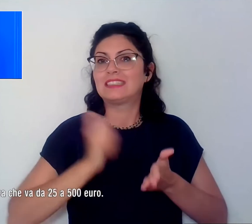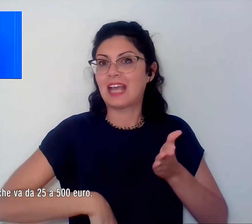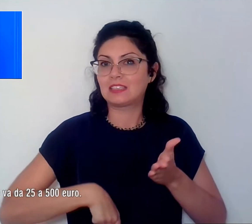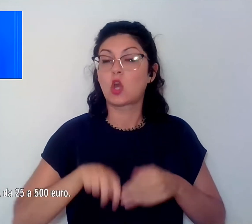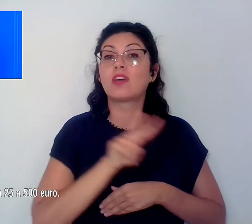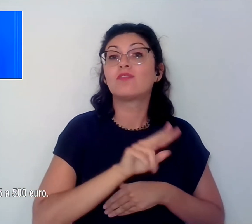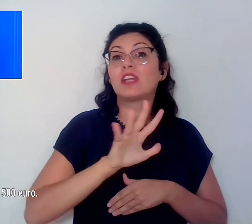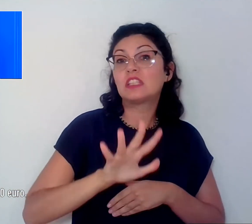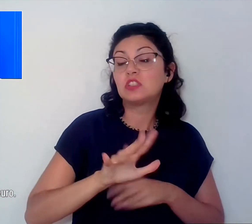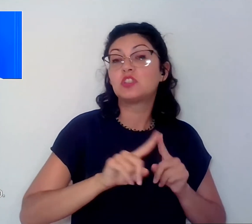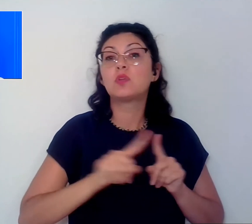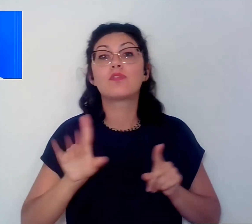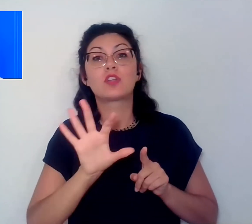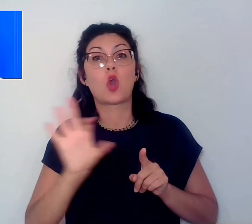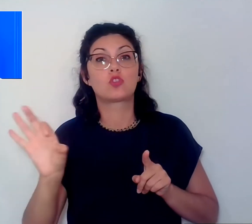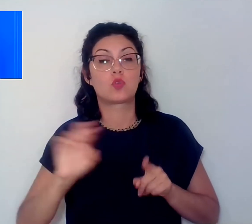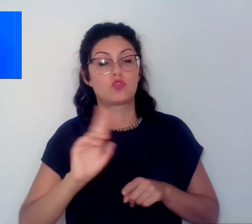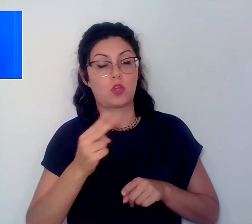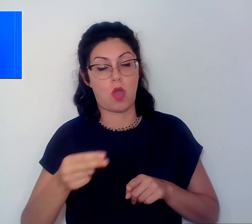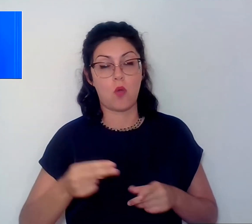a 500 euro.